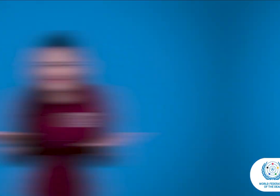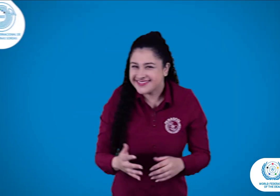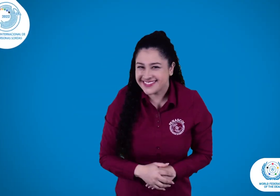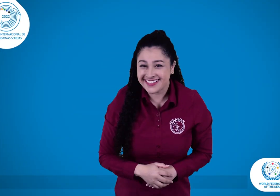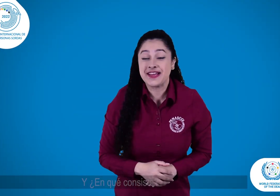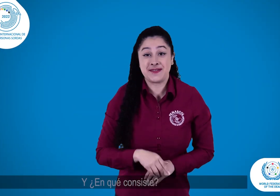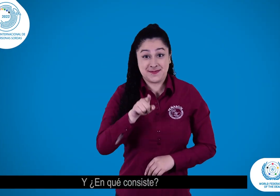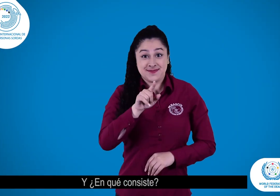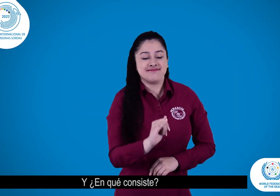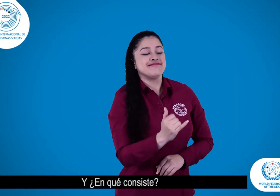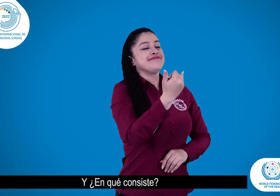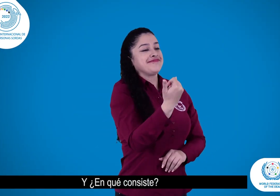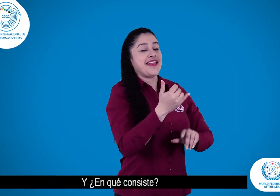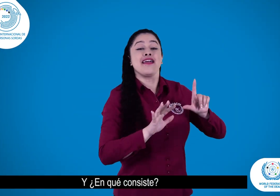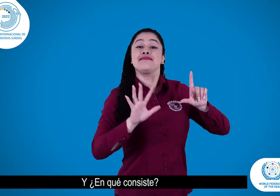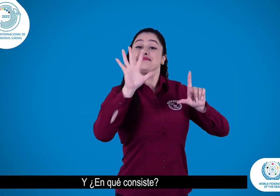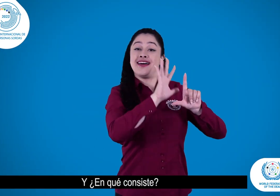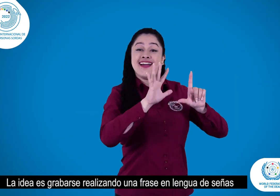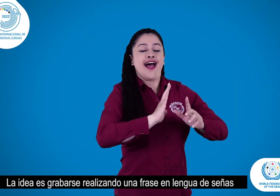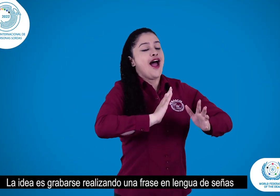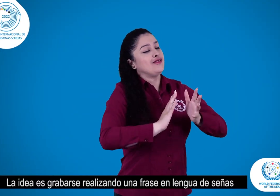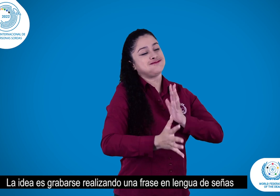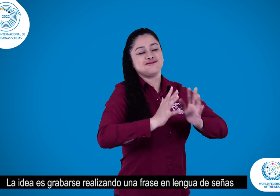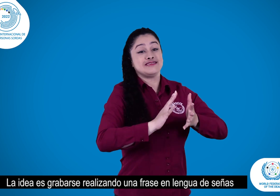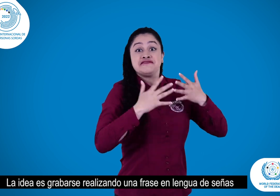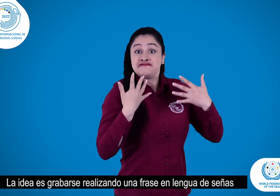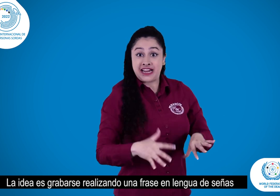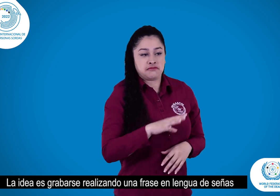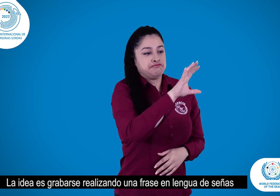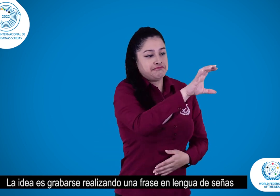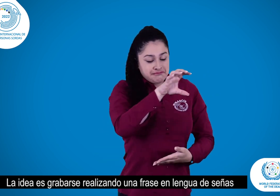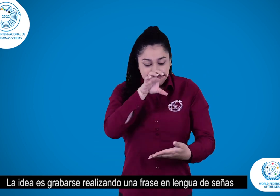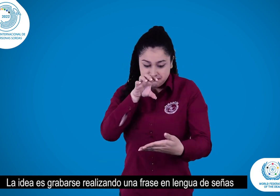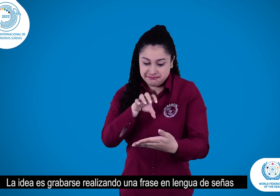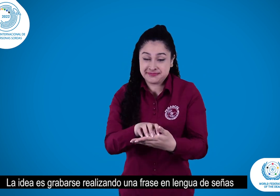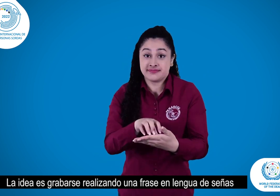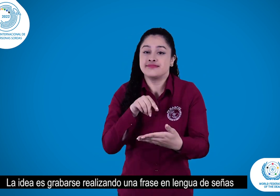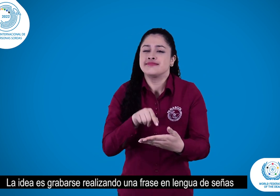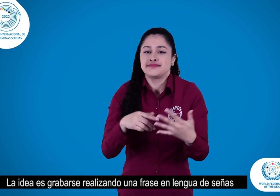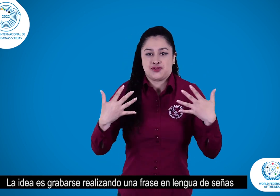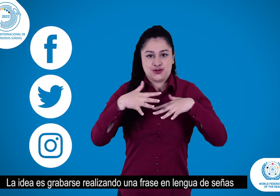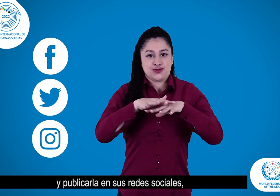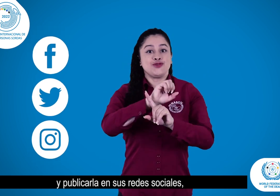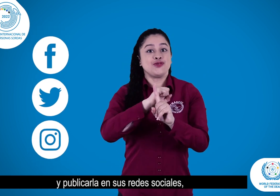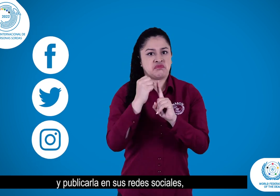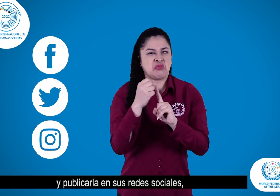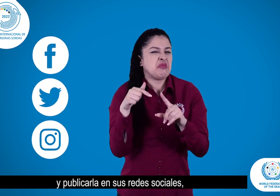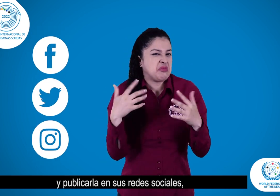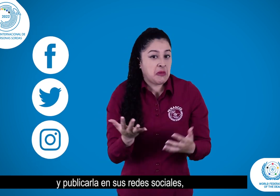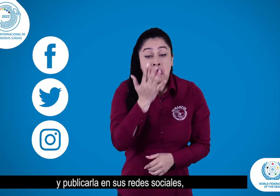¿Y en qué consiste? La idea es grabarse realizando una frase en lengua de señas y publicarla en